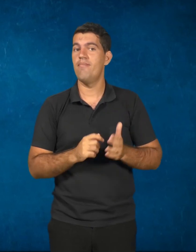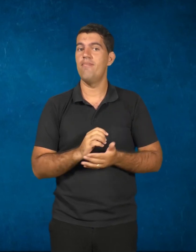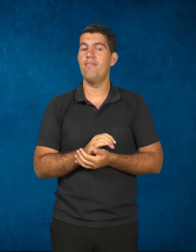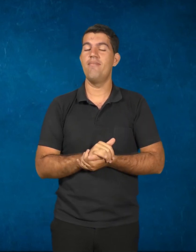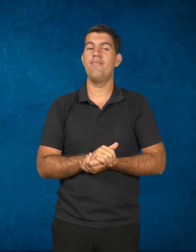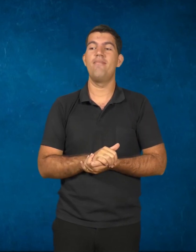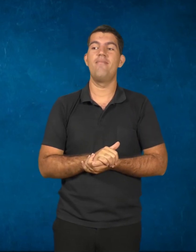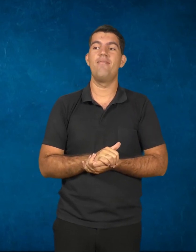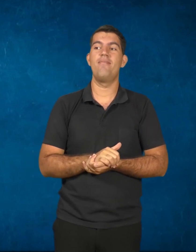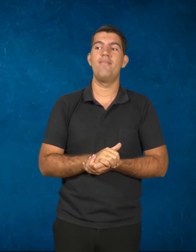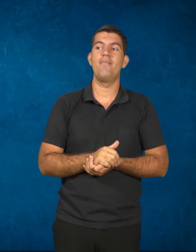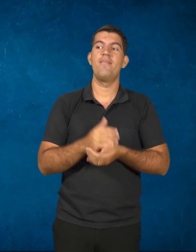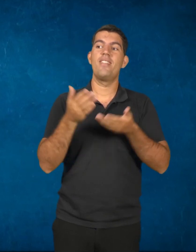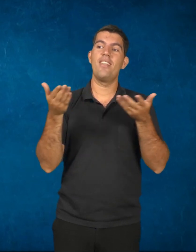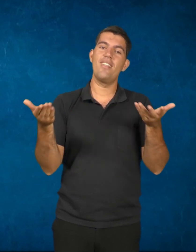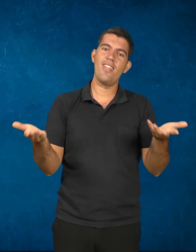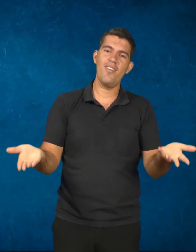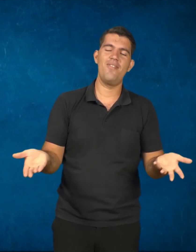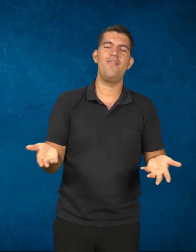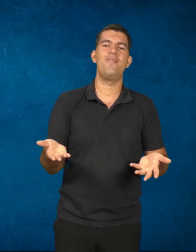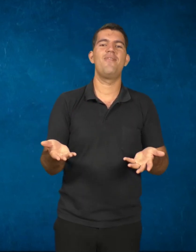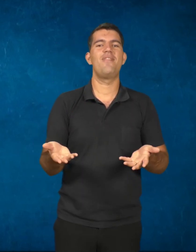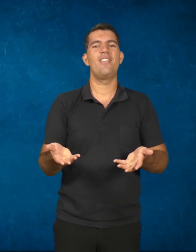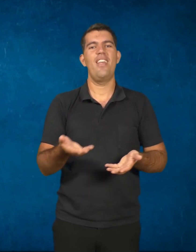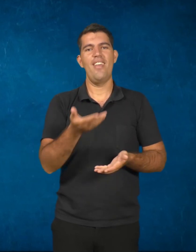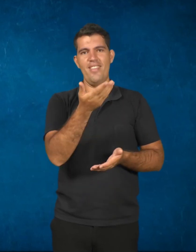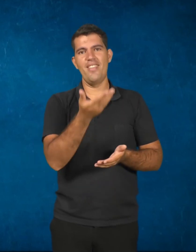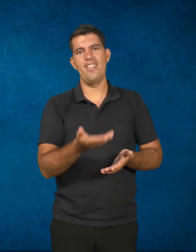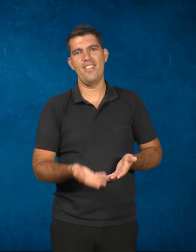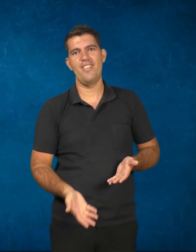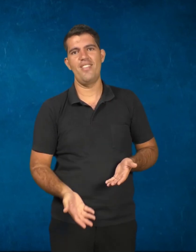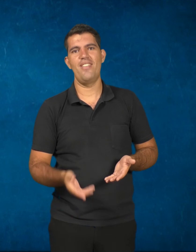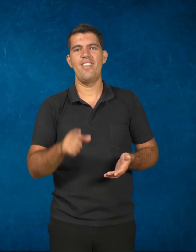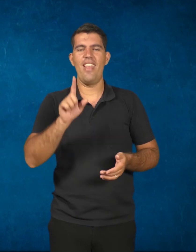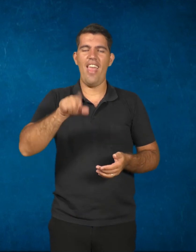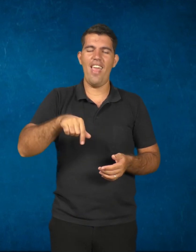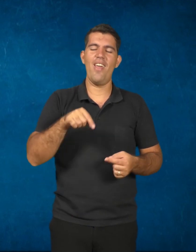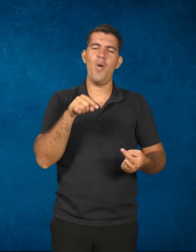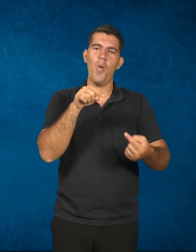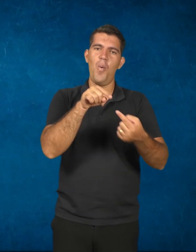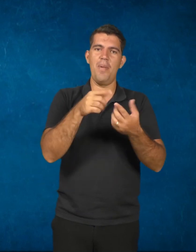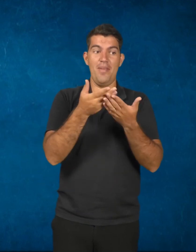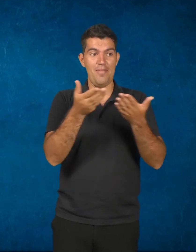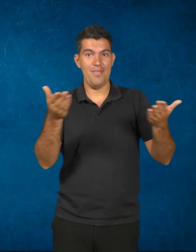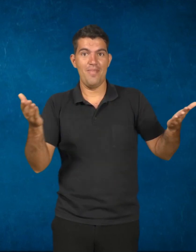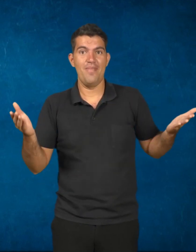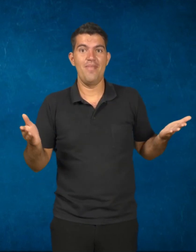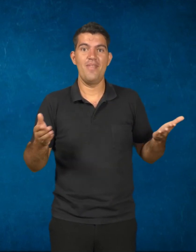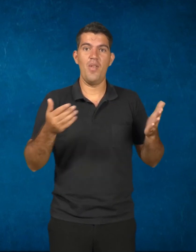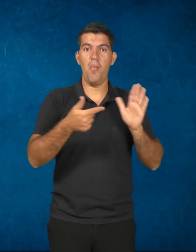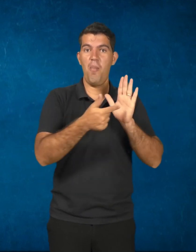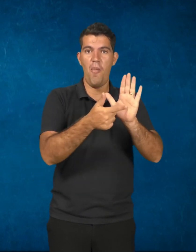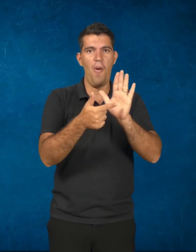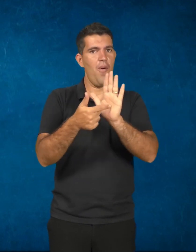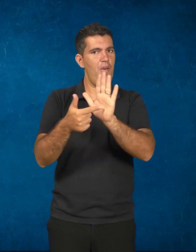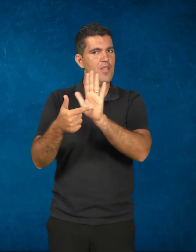E aí está, pessoal. Essa foi, então, a exposição que eu tinha